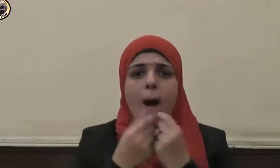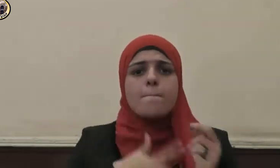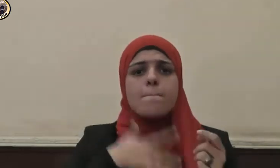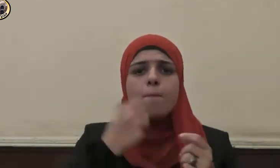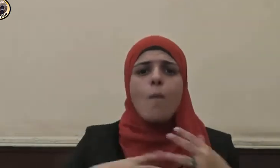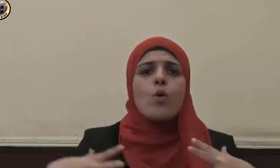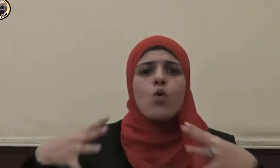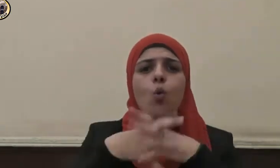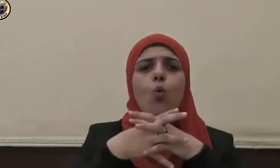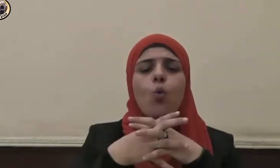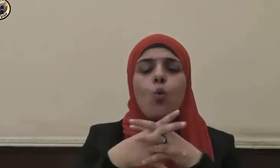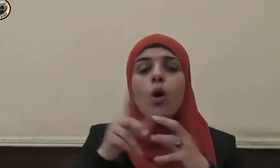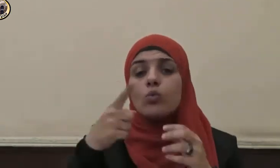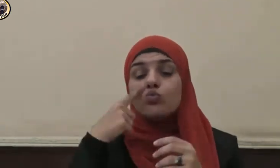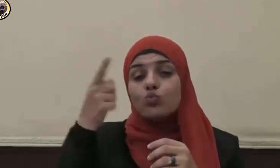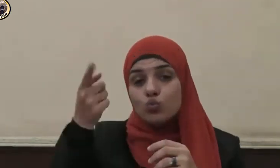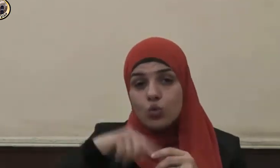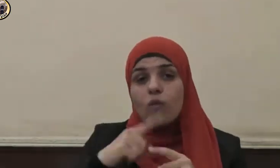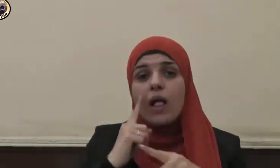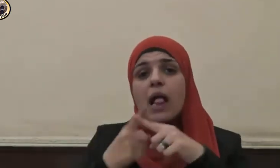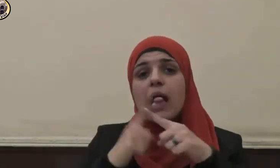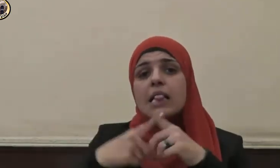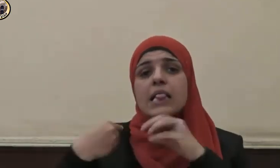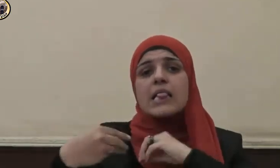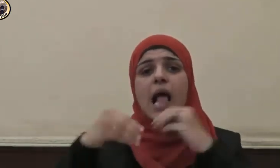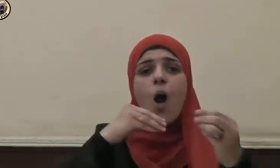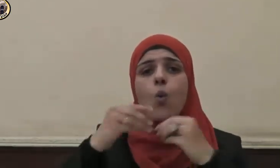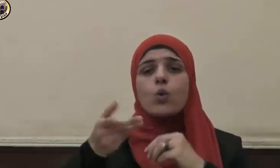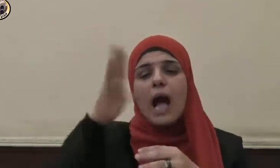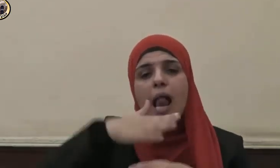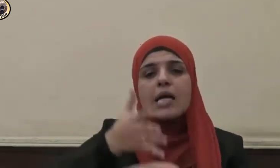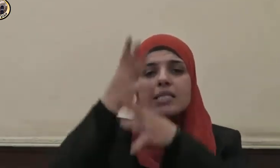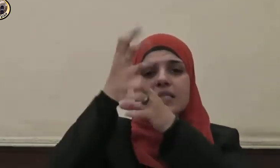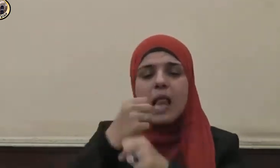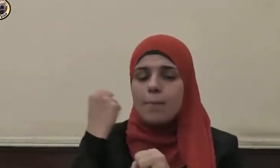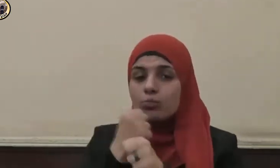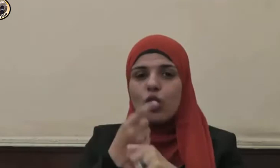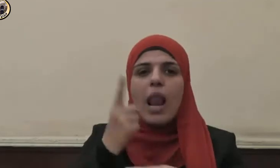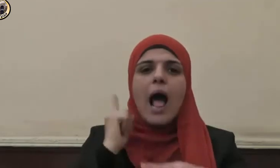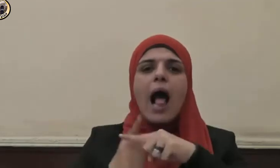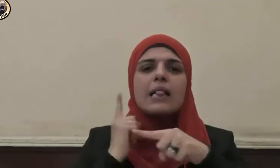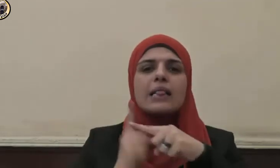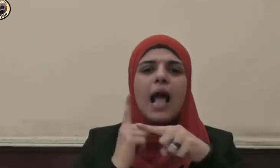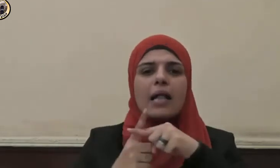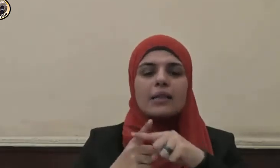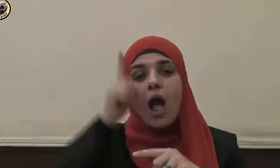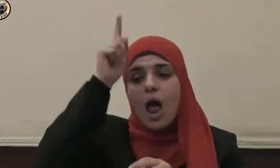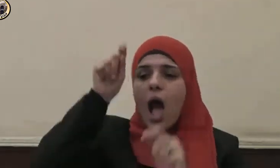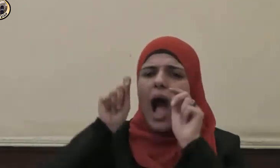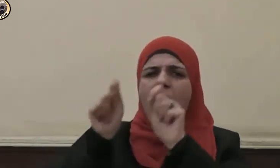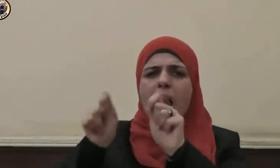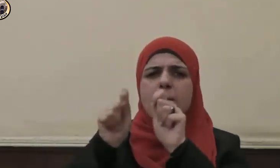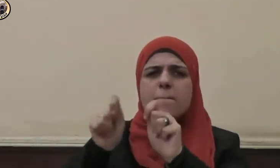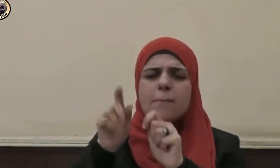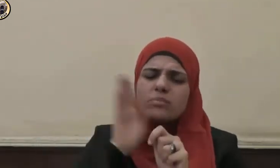وكان سيدنا داود عليه السلام حدادا علمه الله هذه